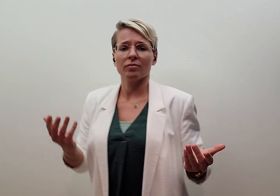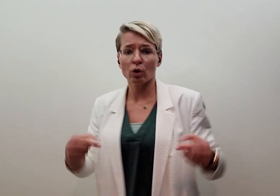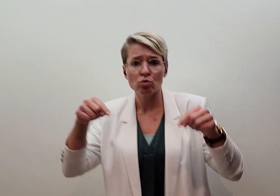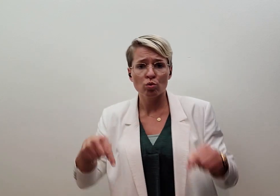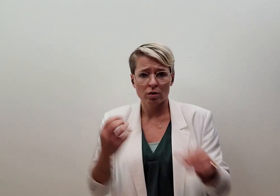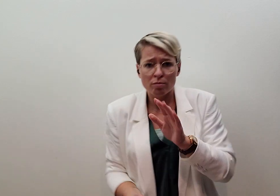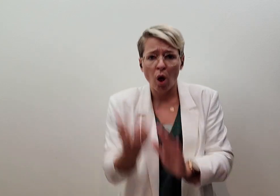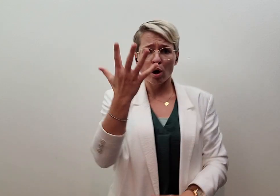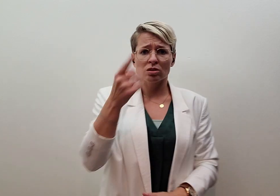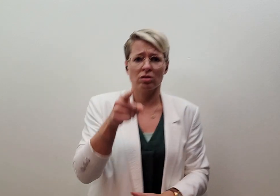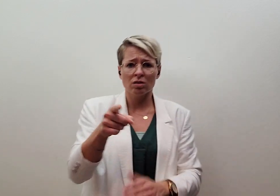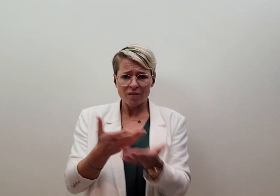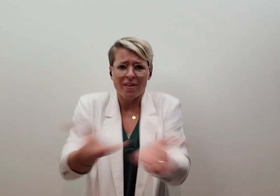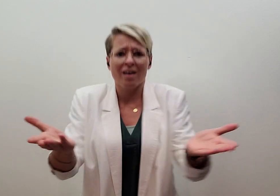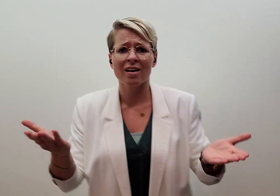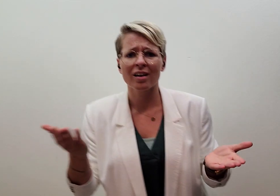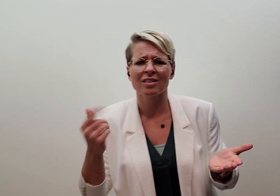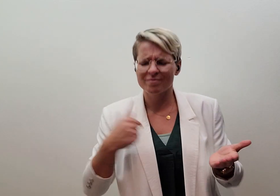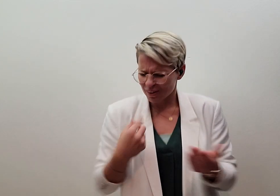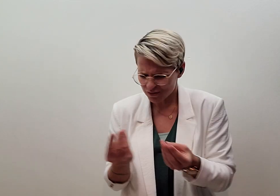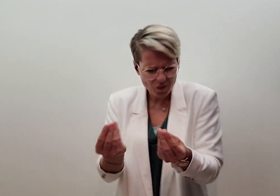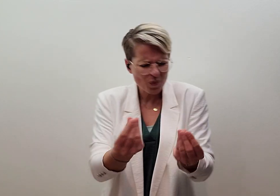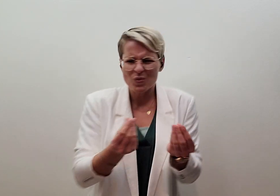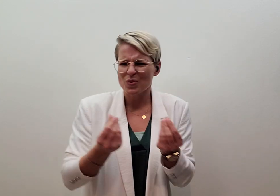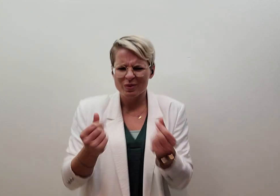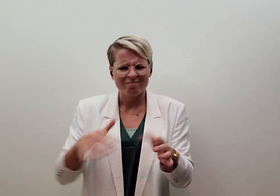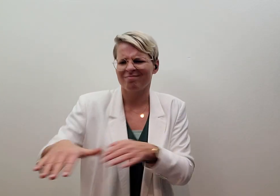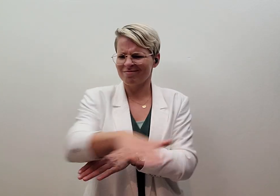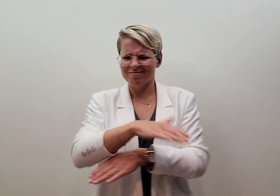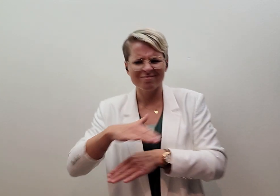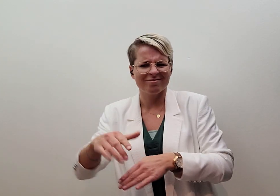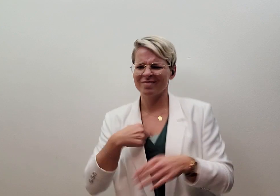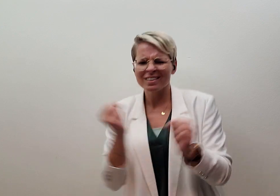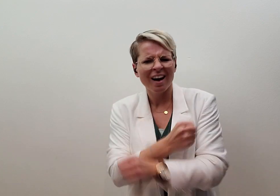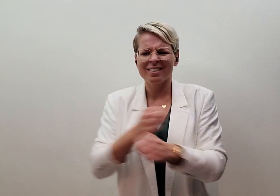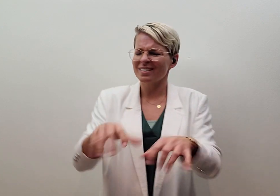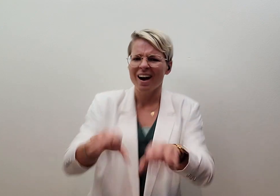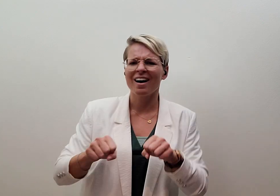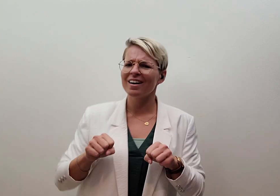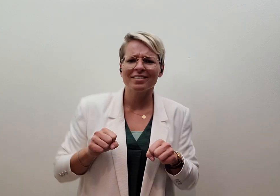Nu ineens ben je weg, maar het voelt nog niet echt, alsof ik dit kan